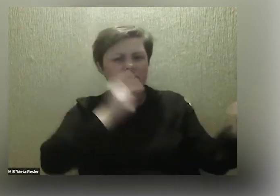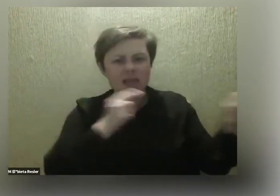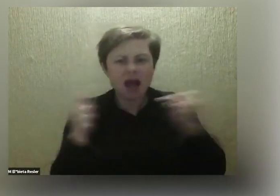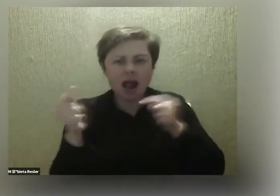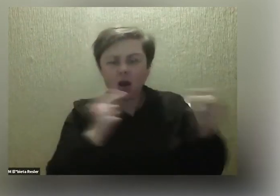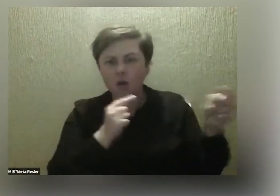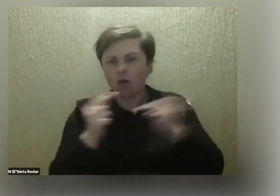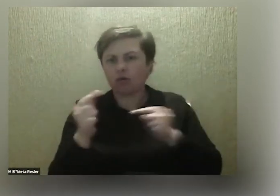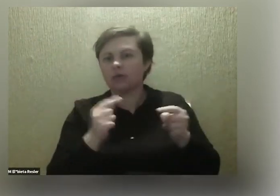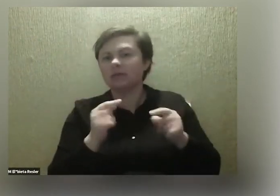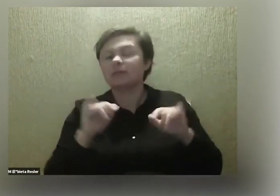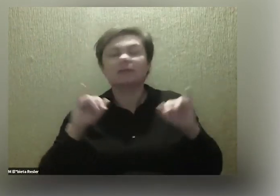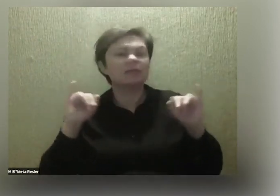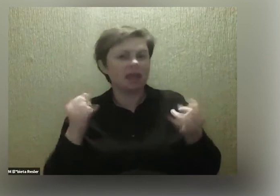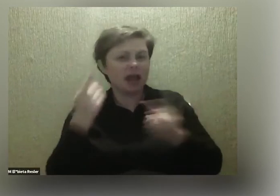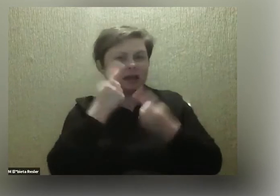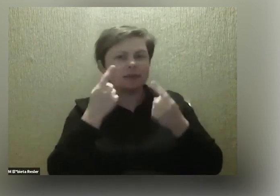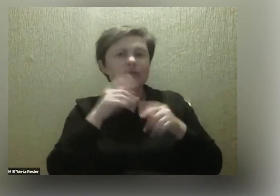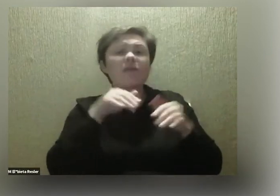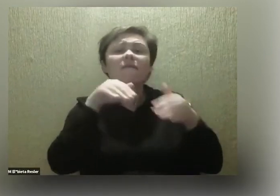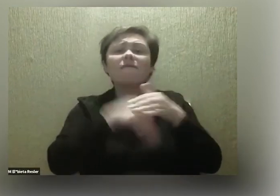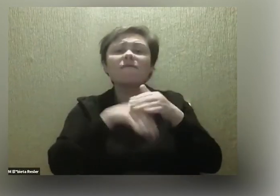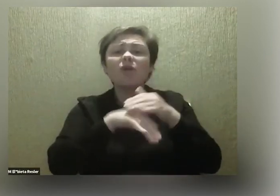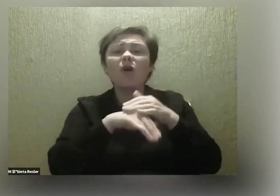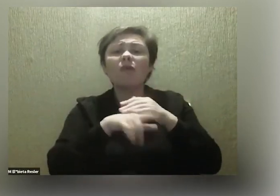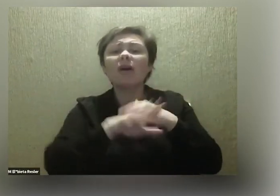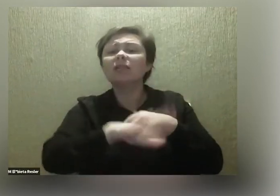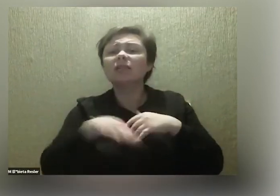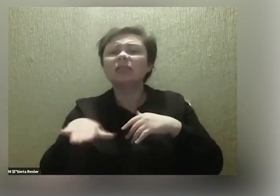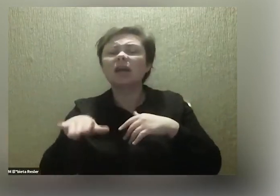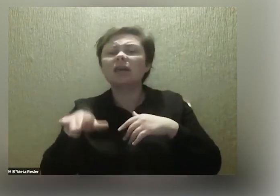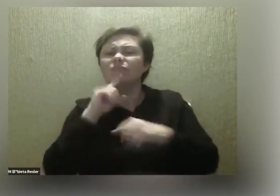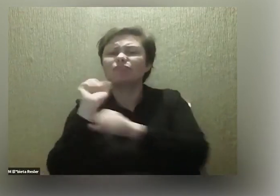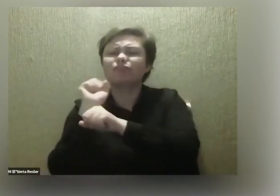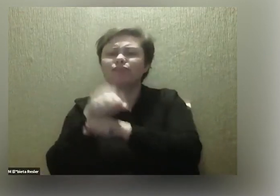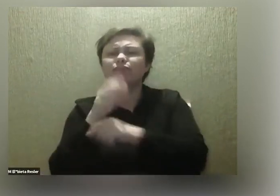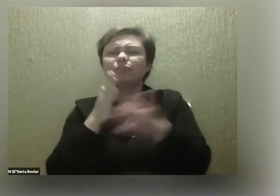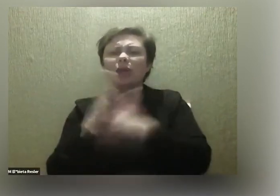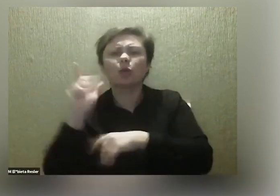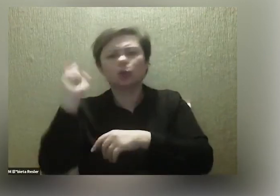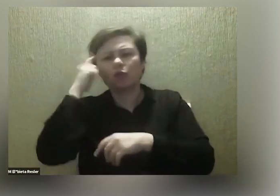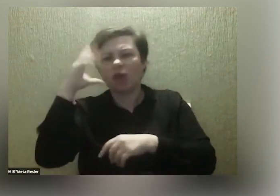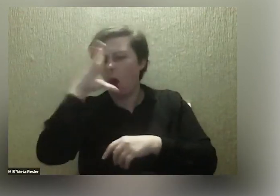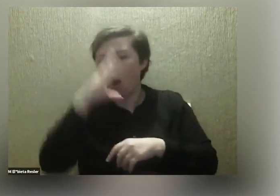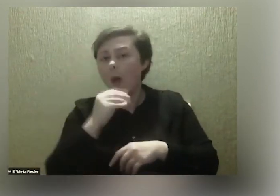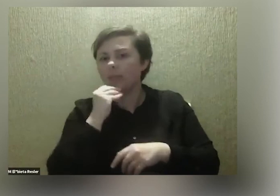Jak myślicie właśnie o wychowaniu dzieciaków w takim świecie zdominowanym przez obraz? To znaczy